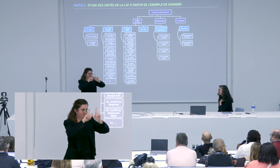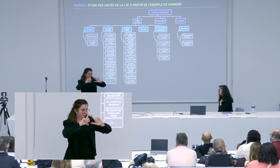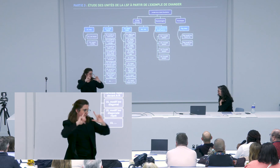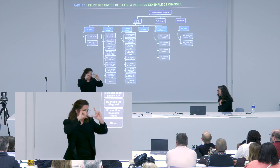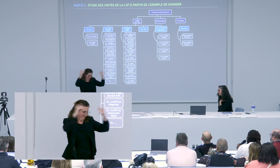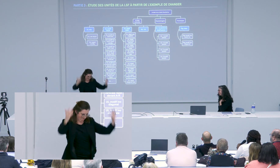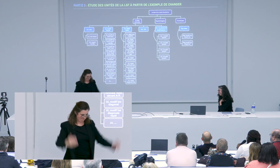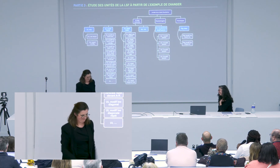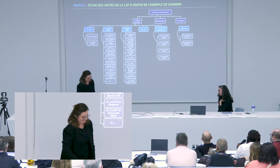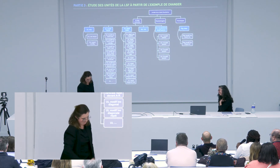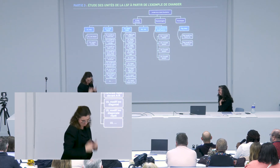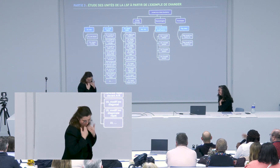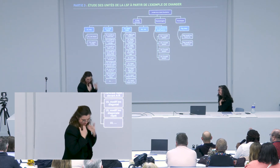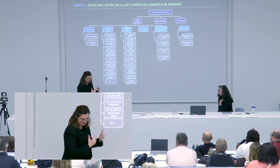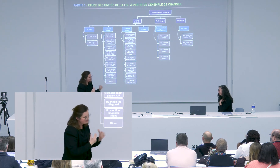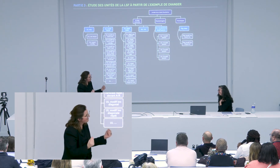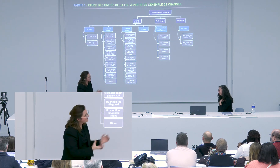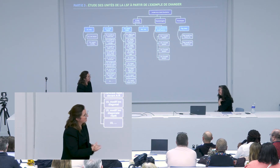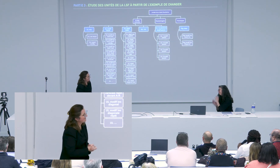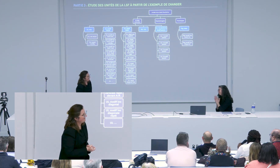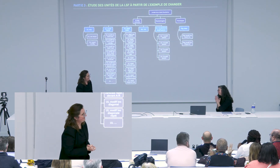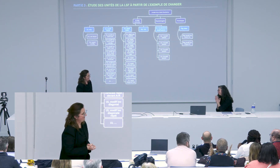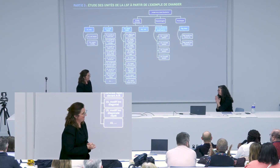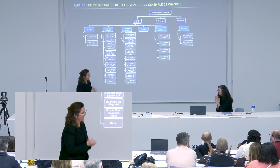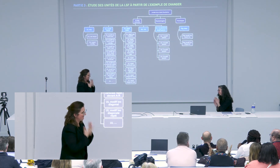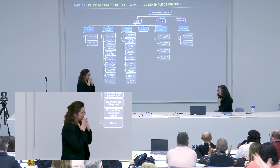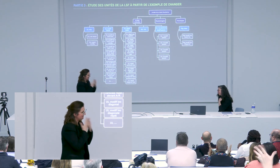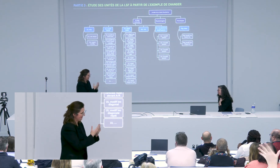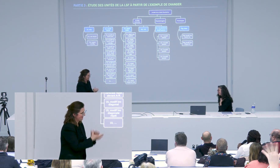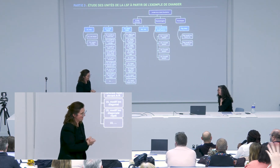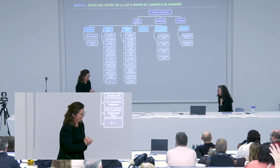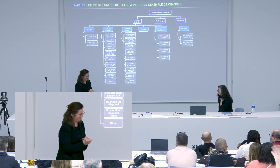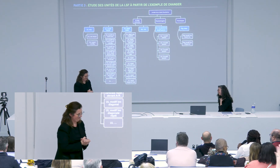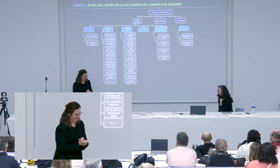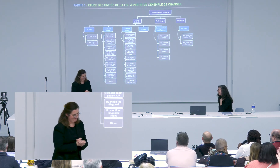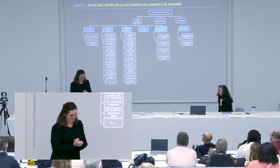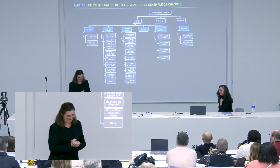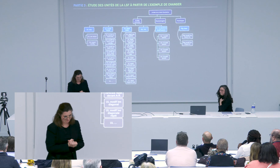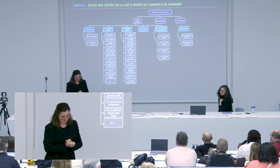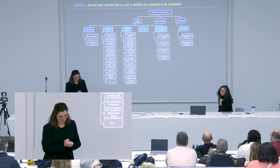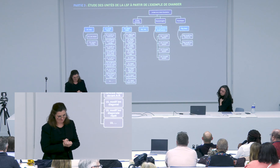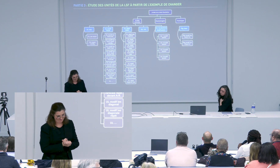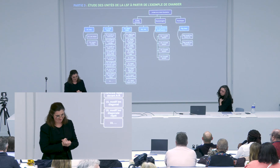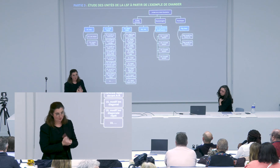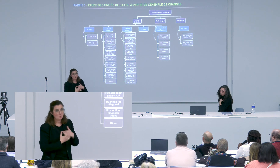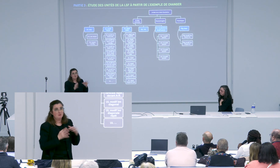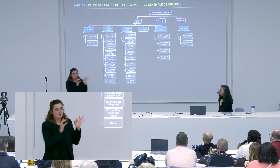chemin ensemble jusqu'ici et on verra ce que l'avenir nous réserve en tout cas je te remercie pour ce beau parcours